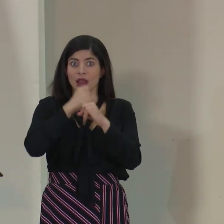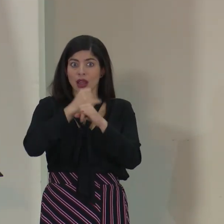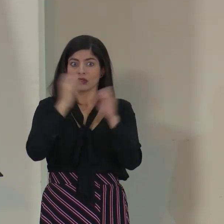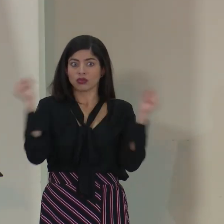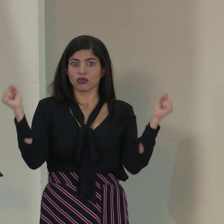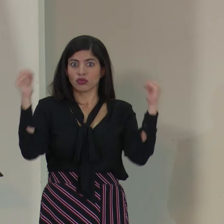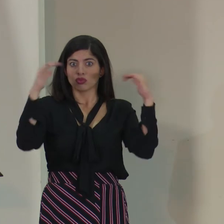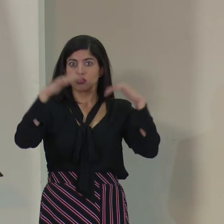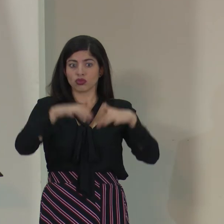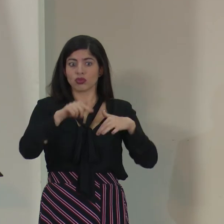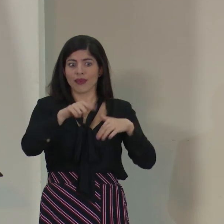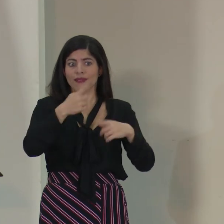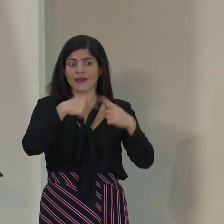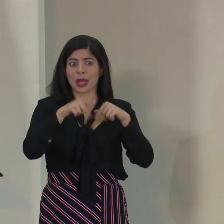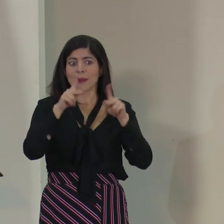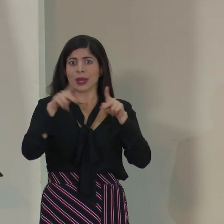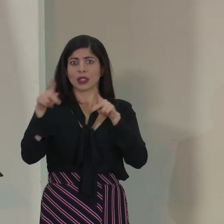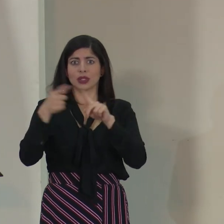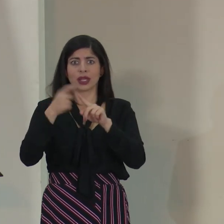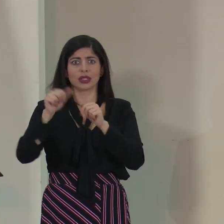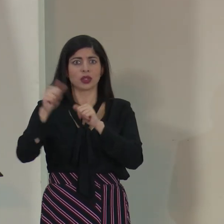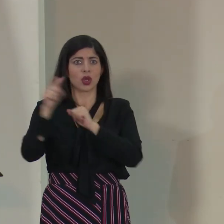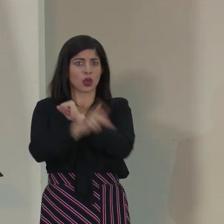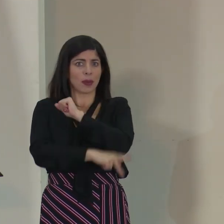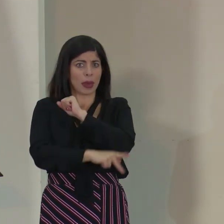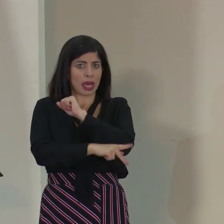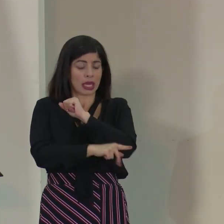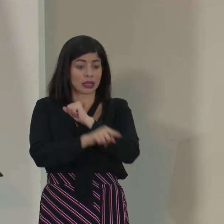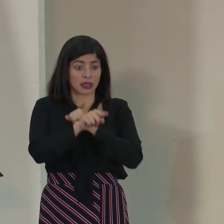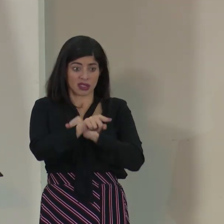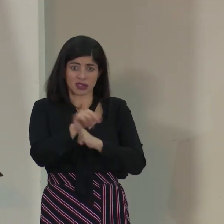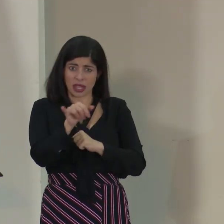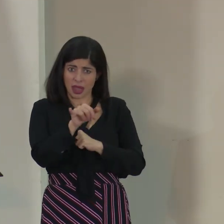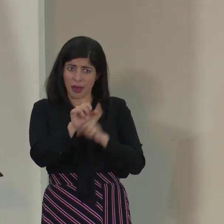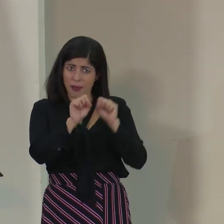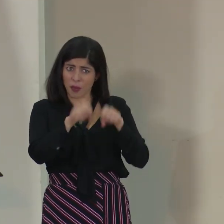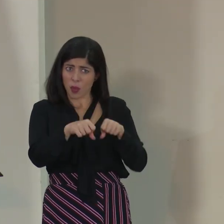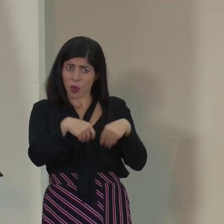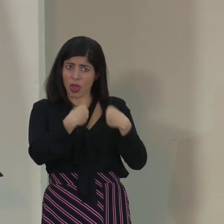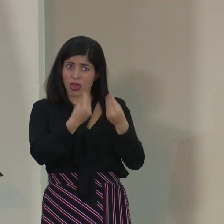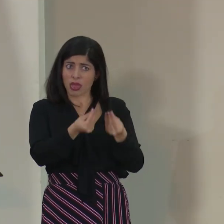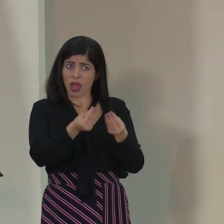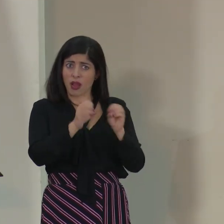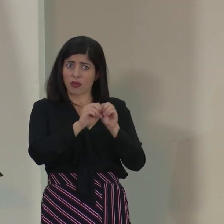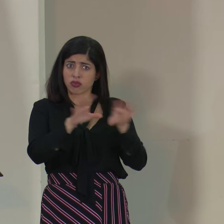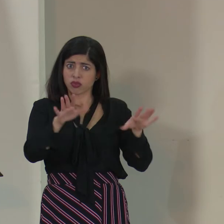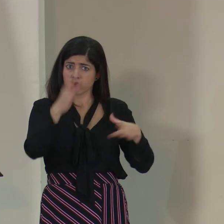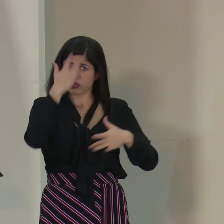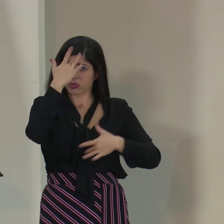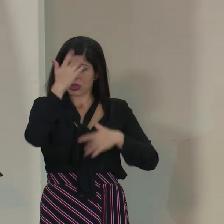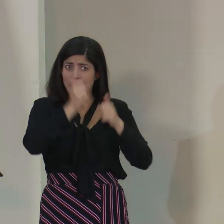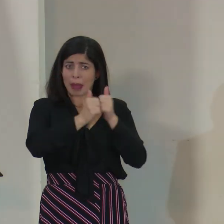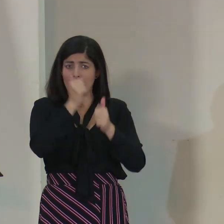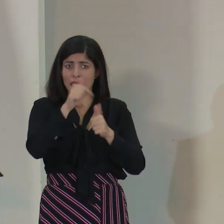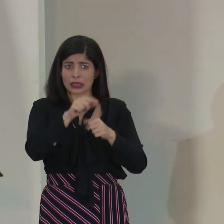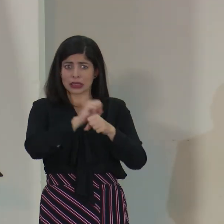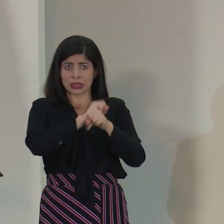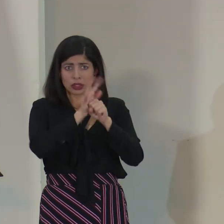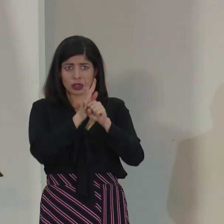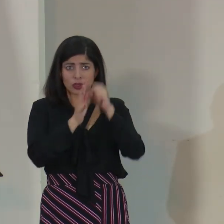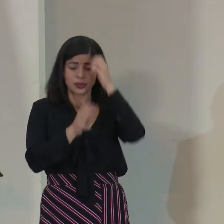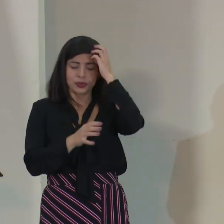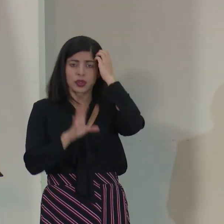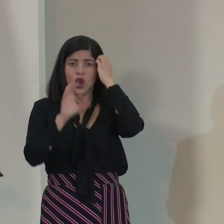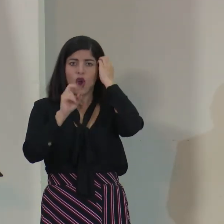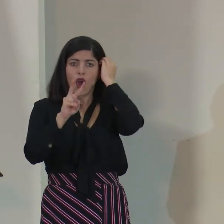donde vendrían personas de otros países. También esto podría llegar a provocar entonces un contagio mayor del COVID-19.